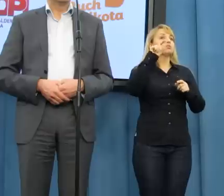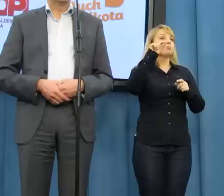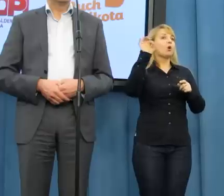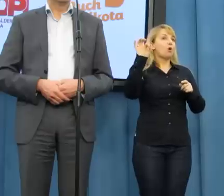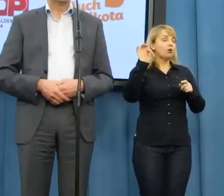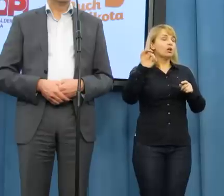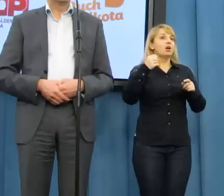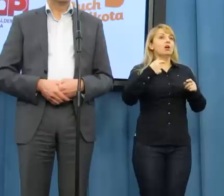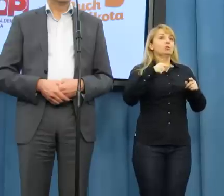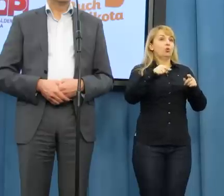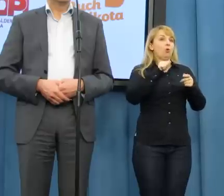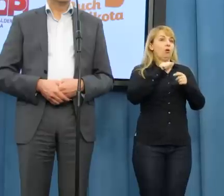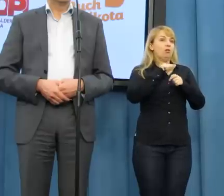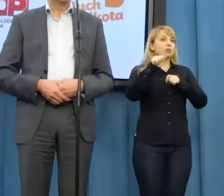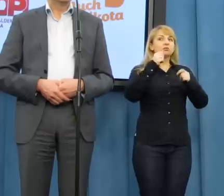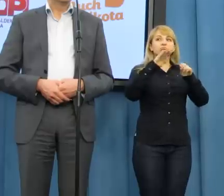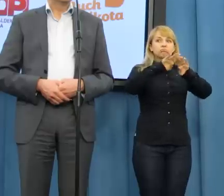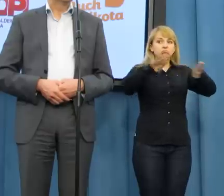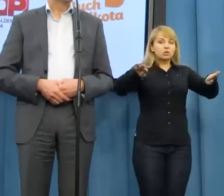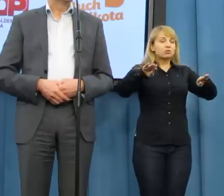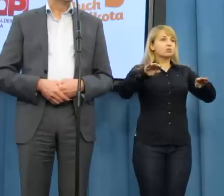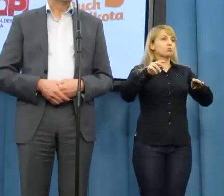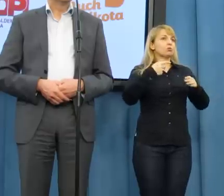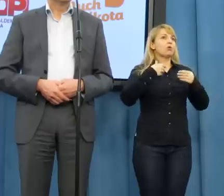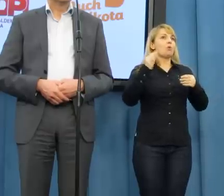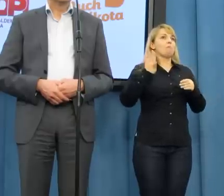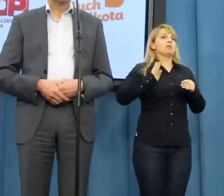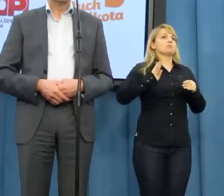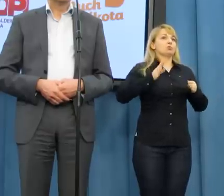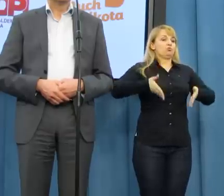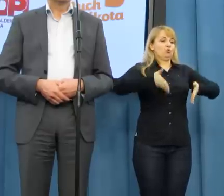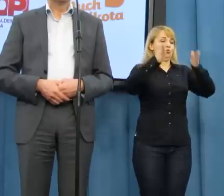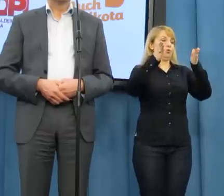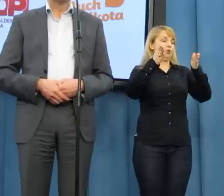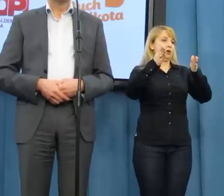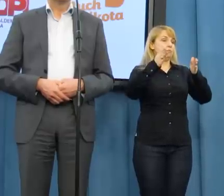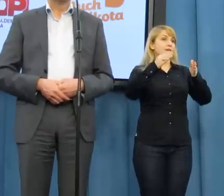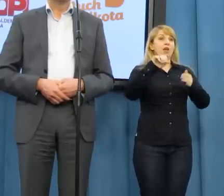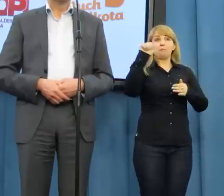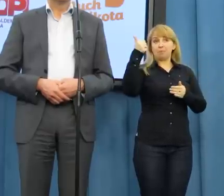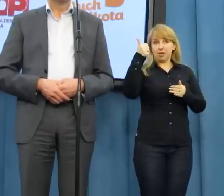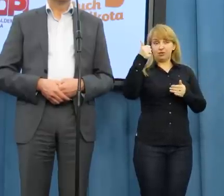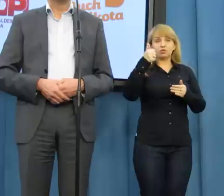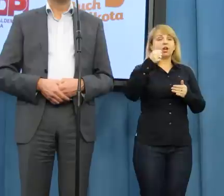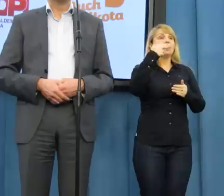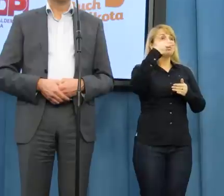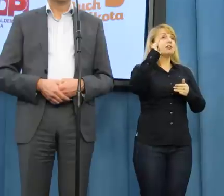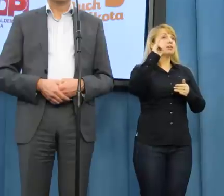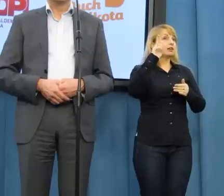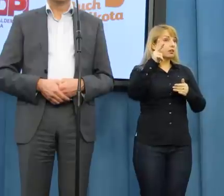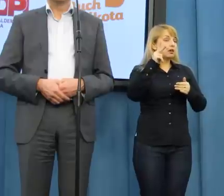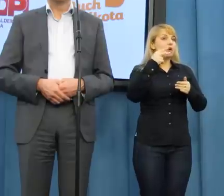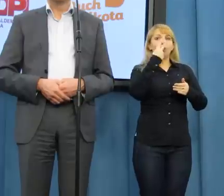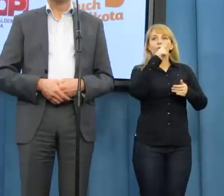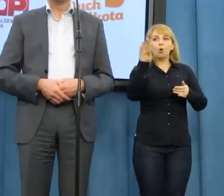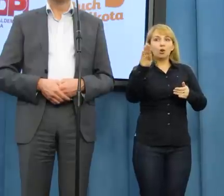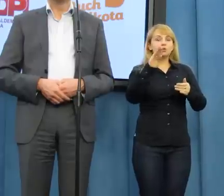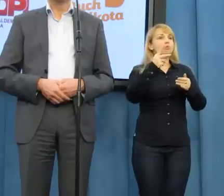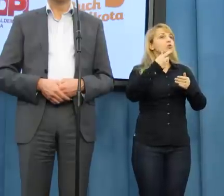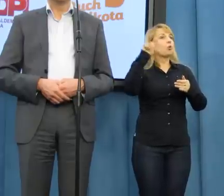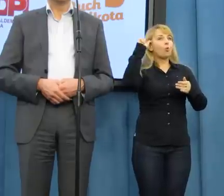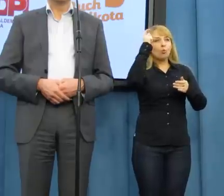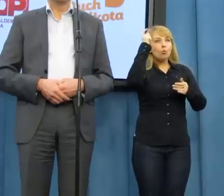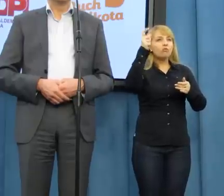rozbieżne, jeżeli chodzi o bezpieczeństwo na naszych drogach. Otóż najwyższa izba kontroli wyraźnie wskazuje, że główną przyczyną